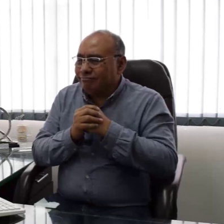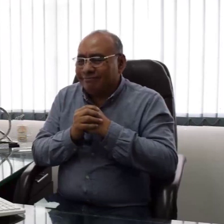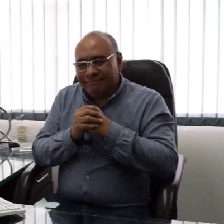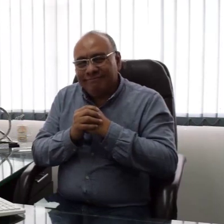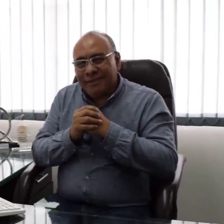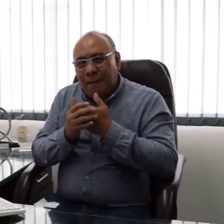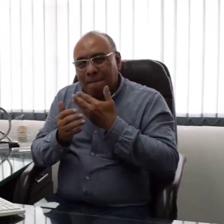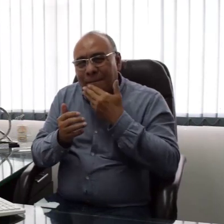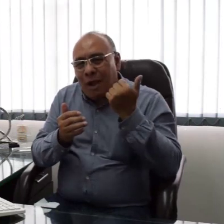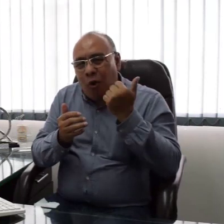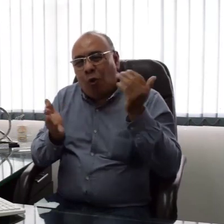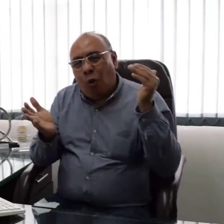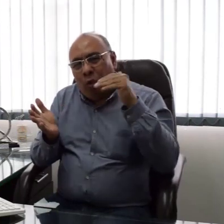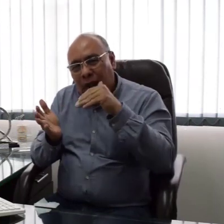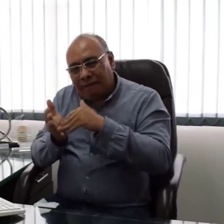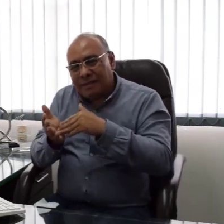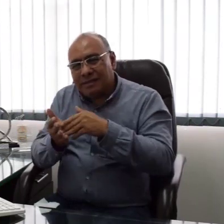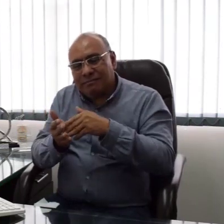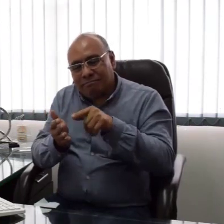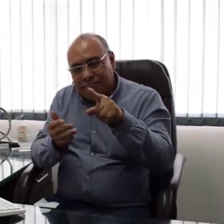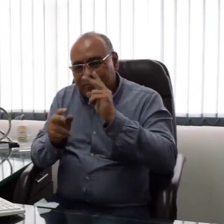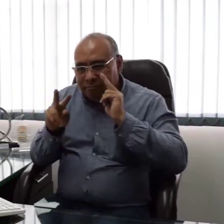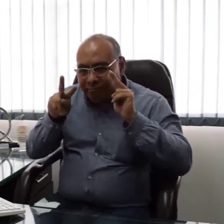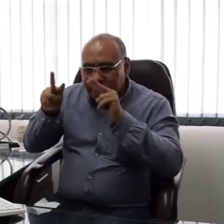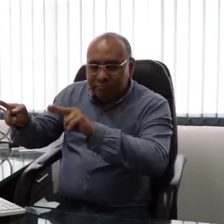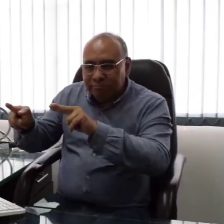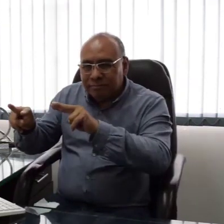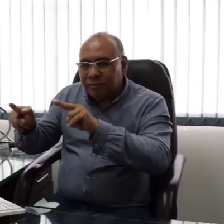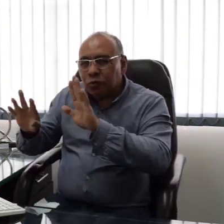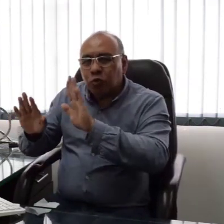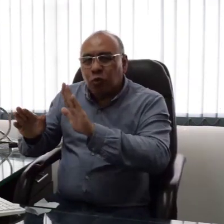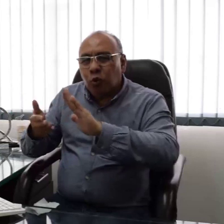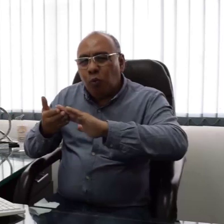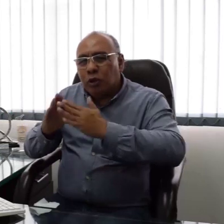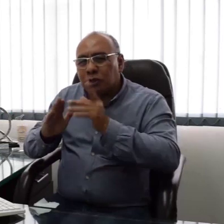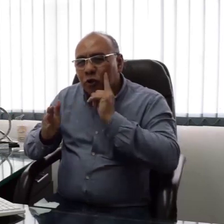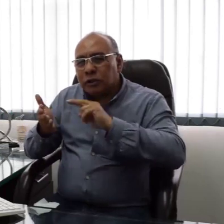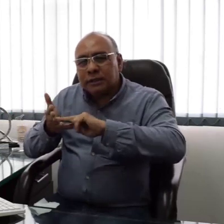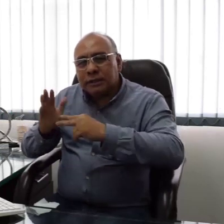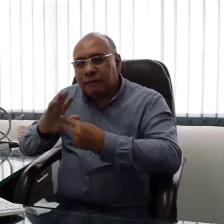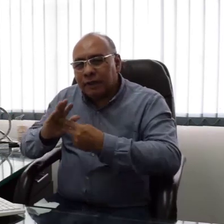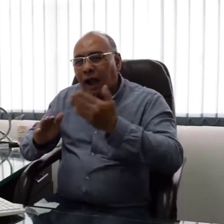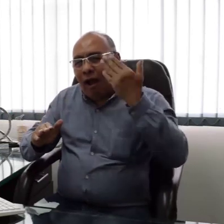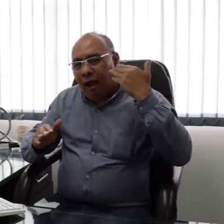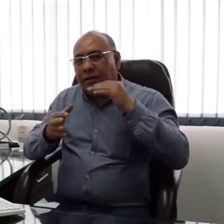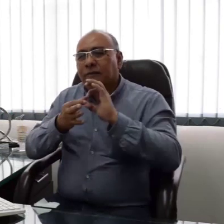sordas los convierte en parte de la comunidad. Es mejor una vez más revisar qué es la comunidad sorda.